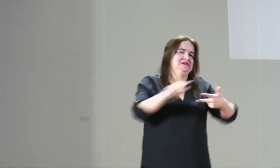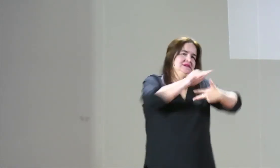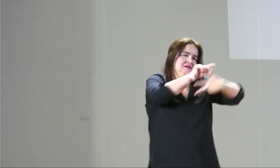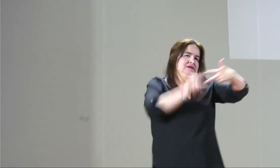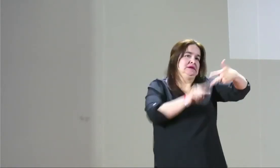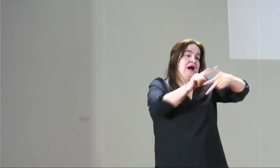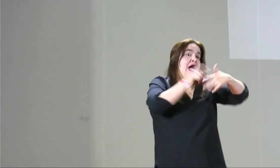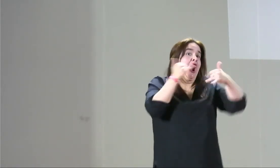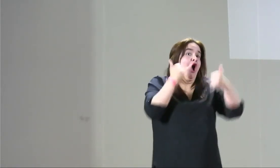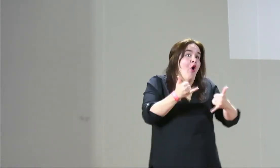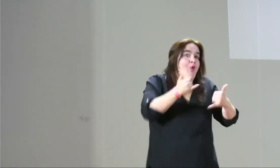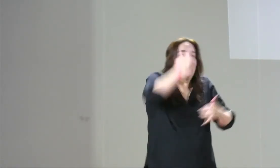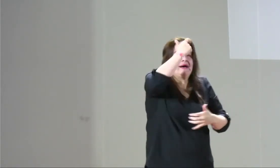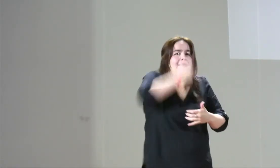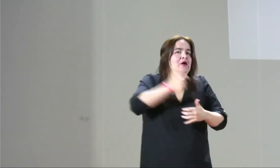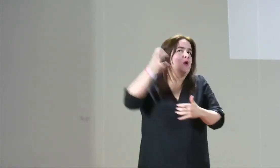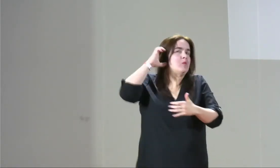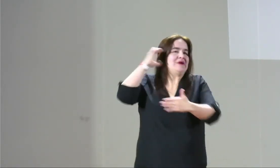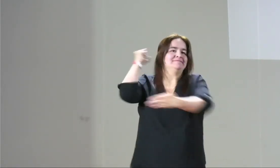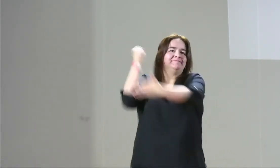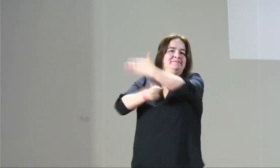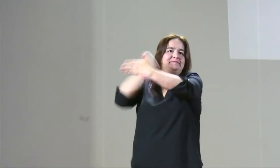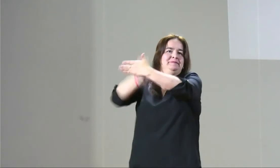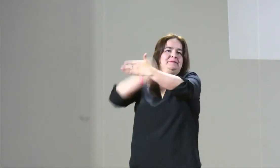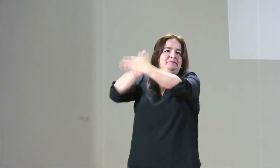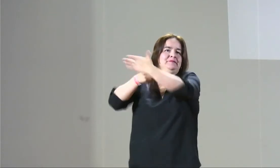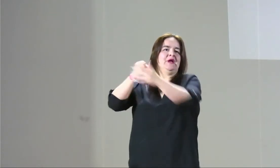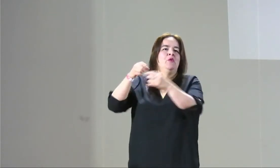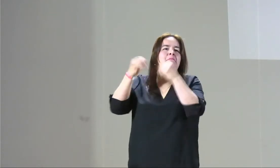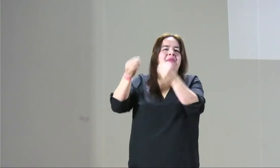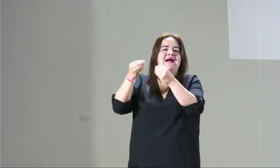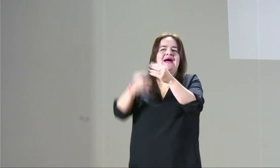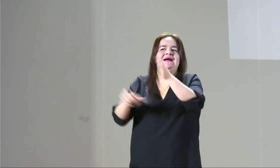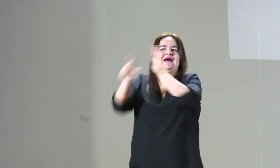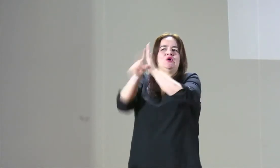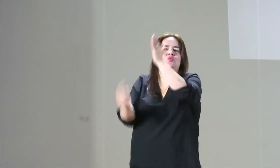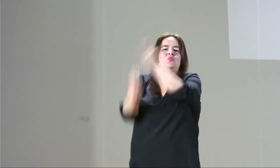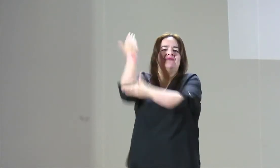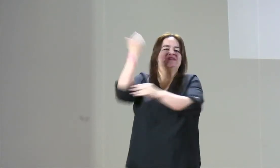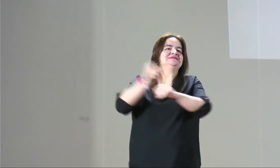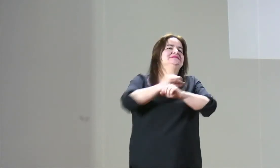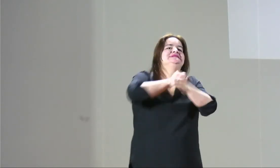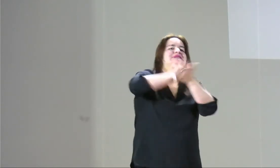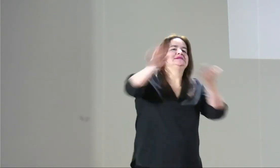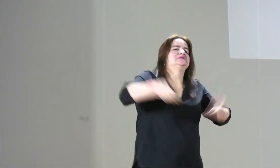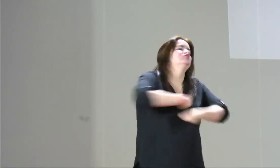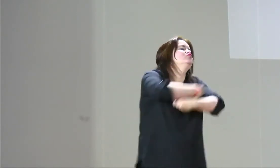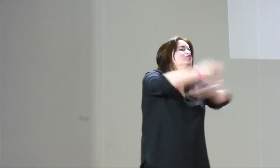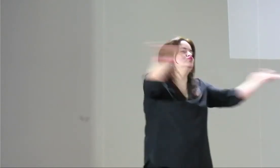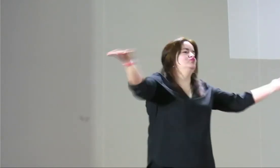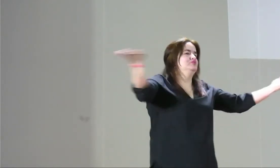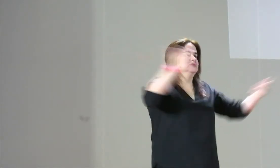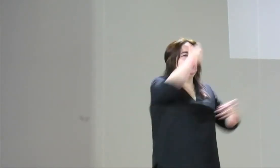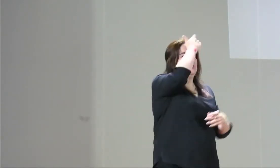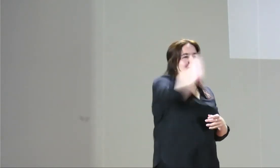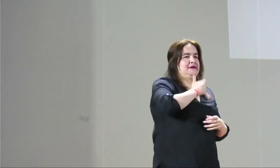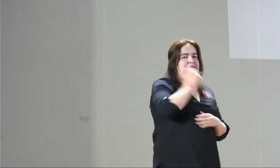debería ser completamente gratuito. Entonces, ahora se está, ahora se está trabajando en que las toallas sean completamente gratuitas, la